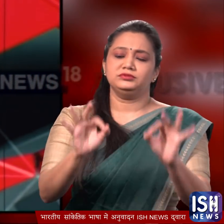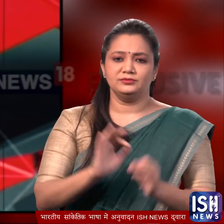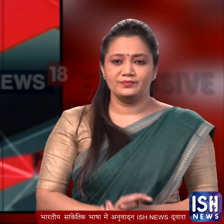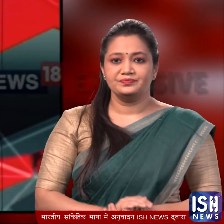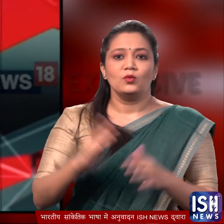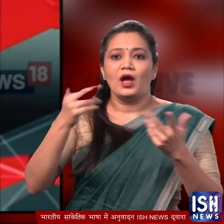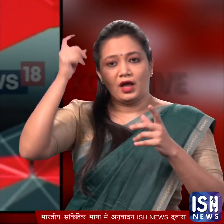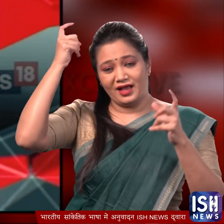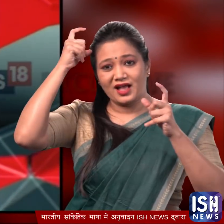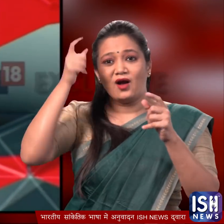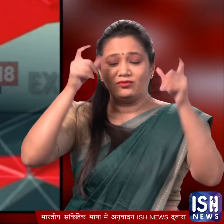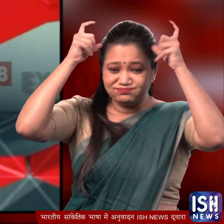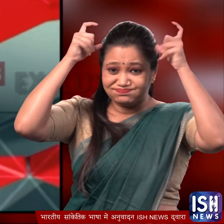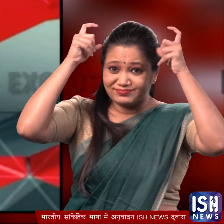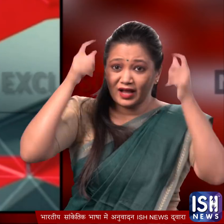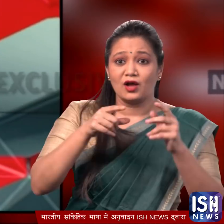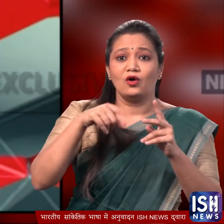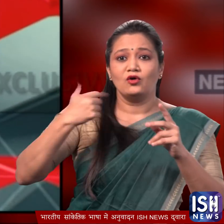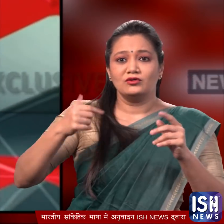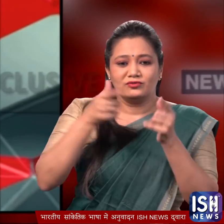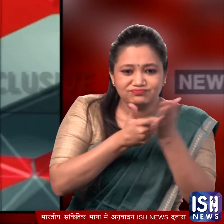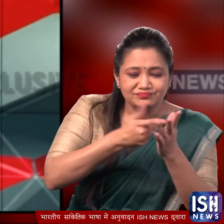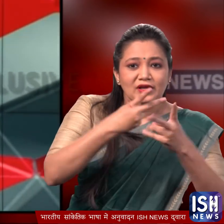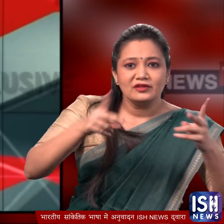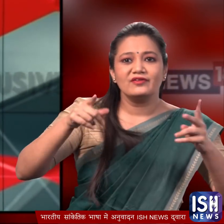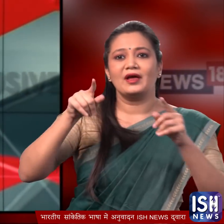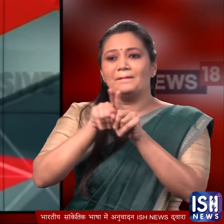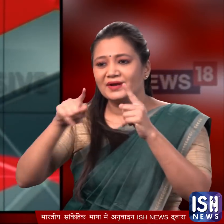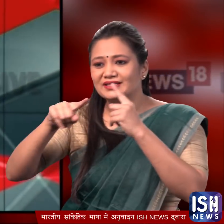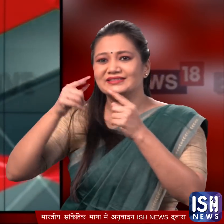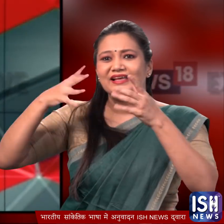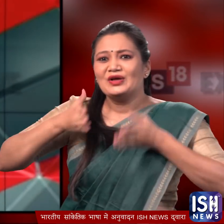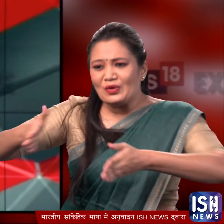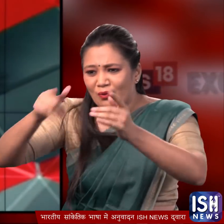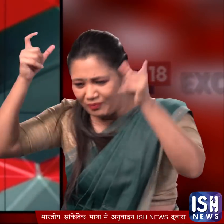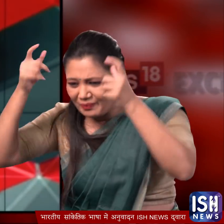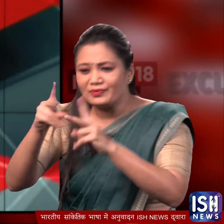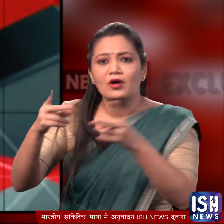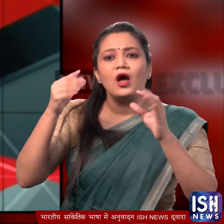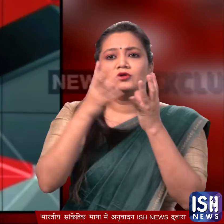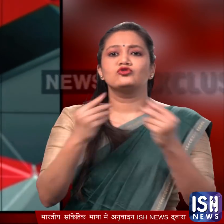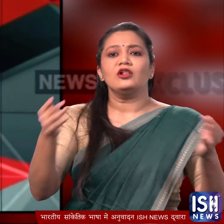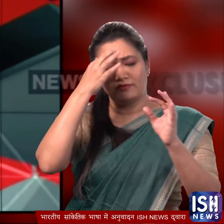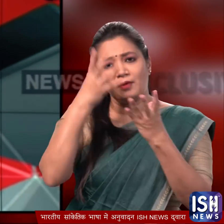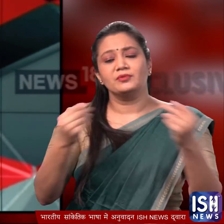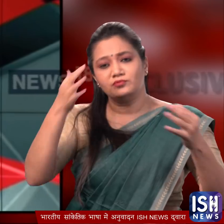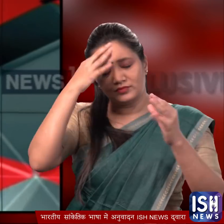होंगे इसे गाय पालने वाले किसानों की आमदनी तो बढ़ेगी ही सडक पर घुमते जानवरों की परिशानी से भी चुटकारा मिल सकता है अभी क्या है कि